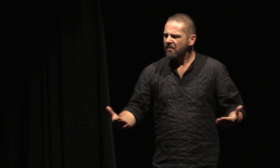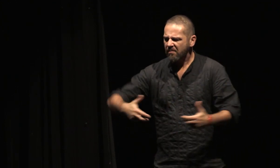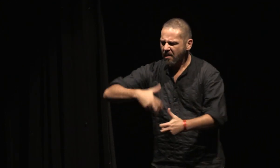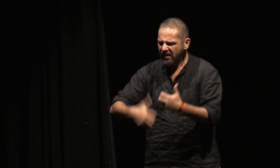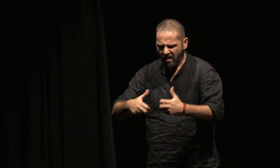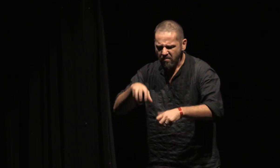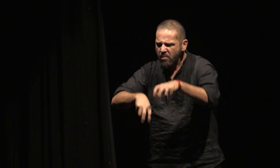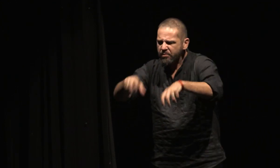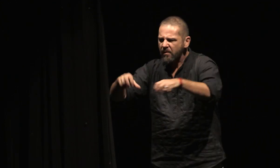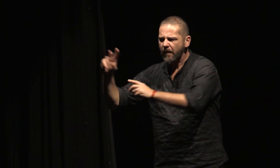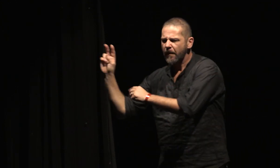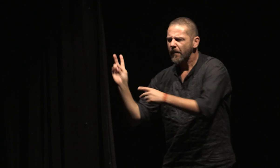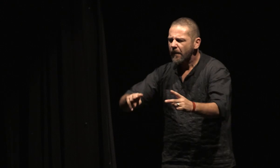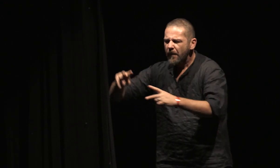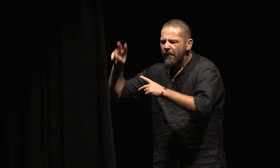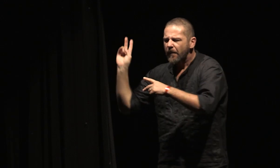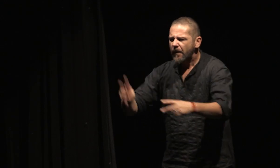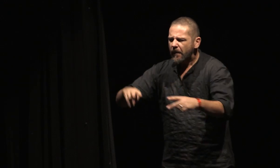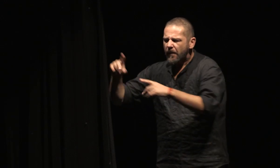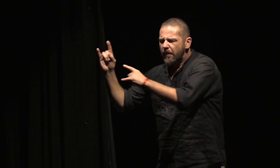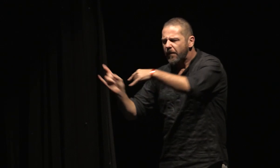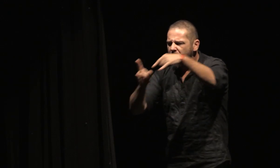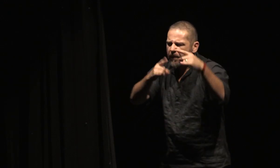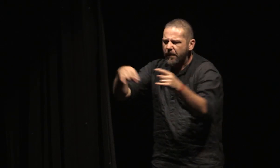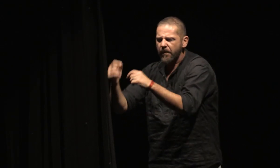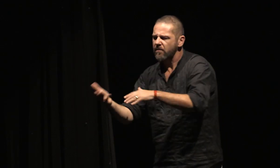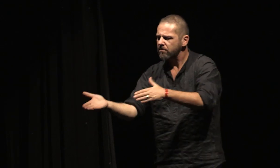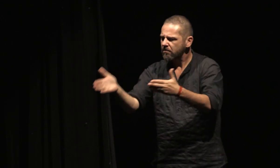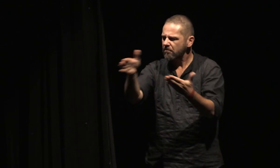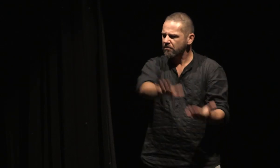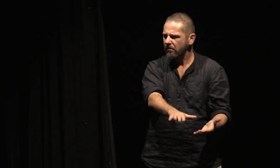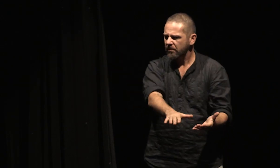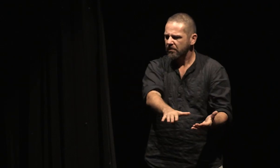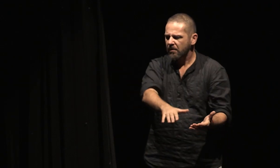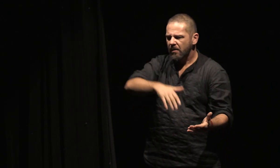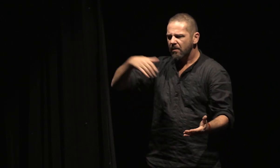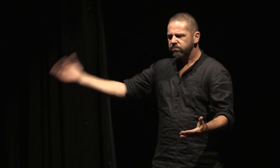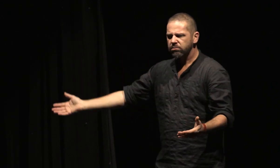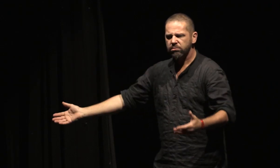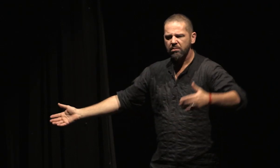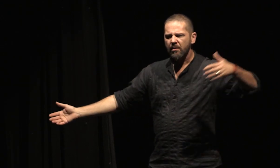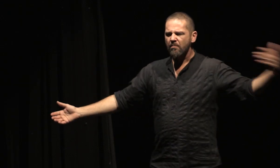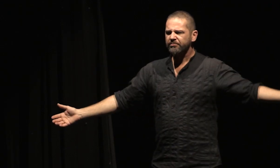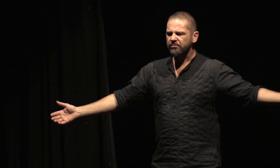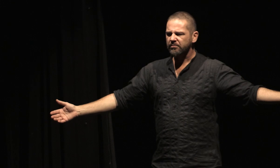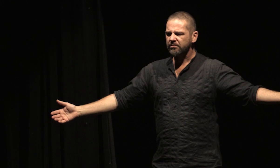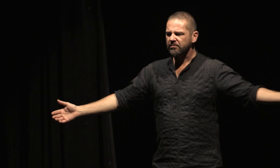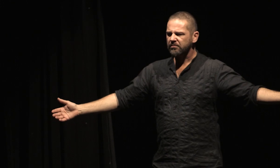mourut. Les bras jetés comme deux ruisseaux à sec. Et lorsque j'ai cherché son nom dans ses poches,